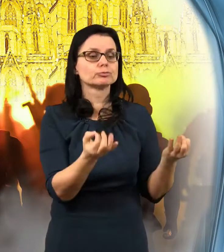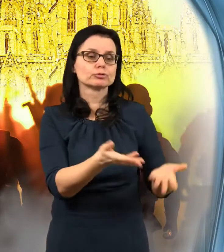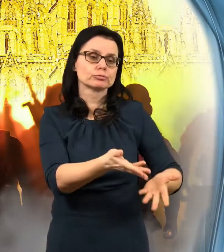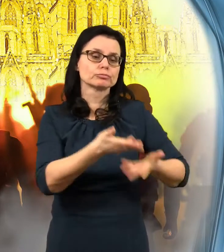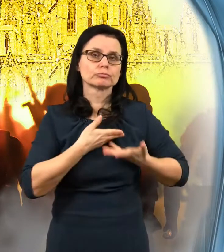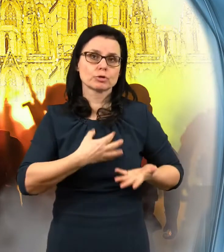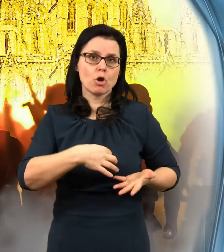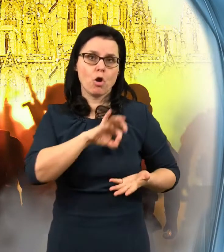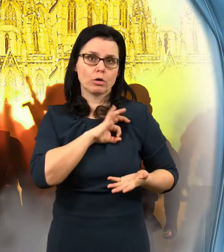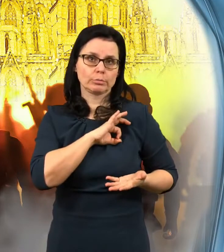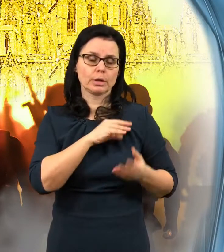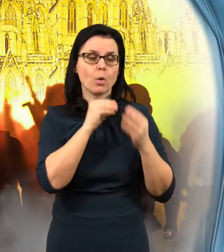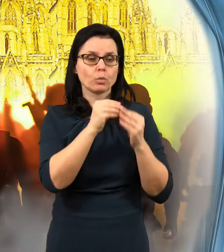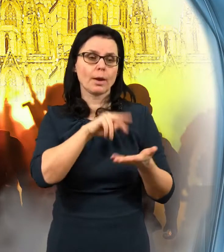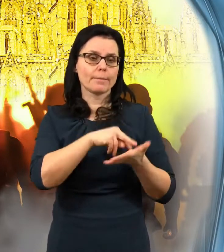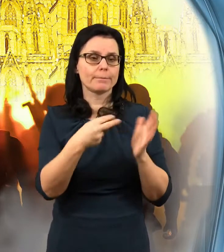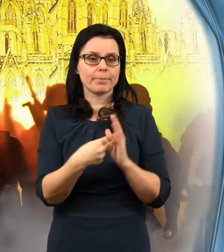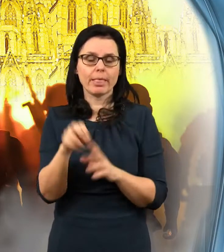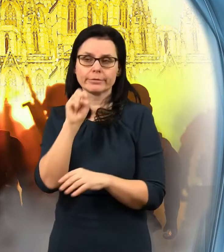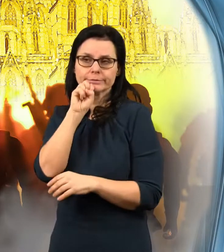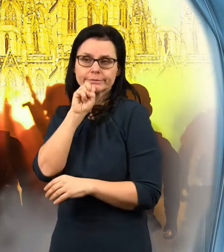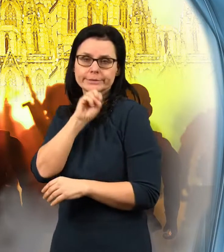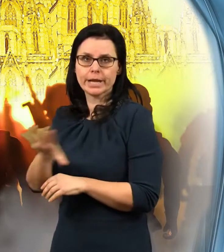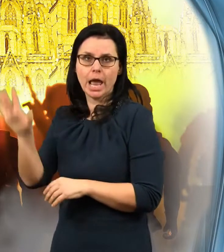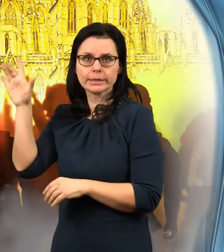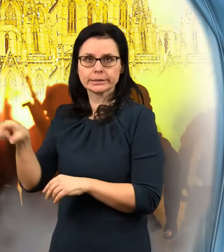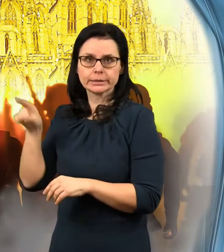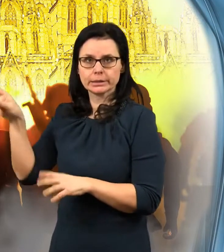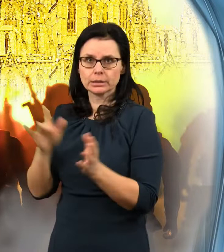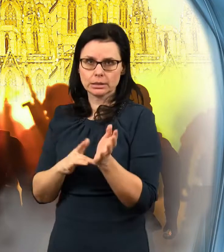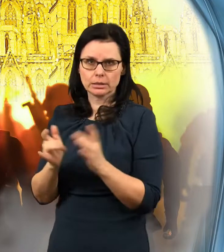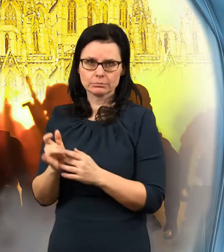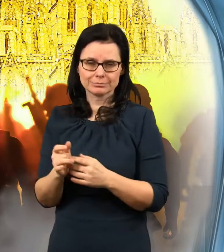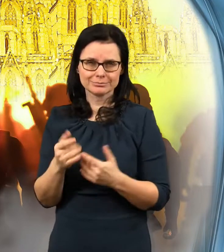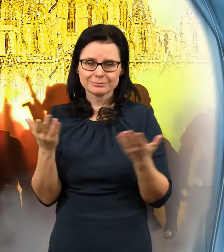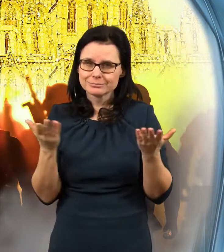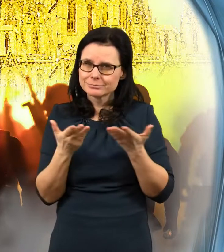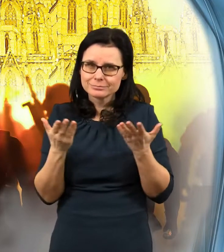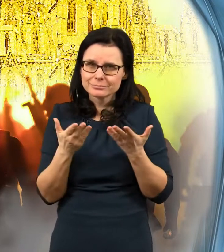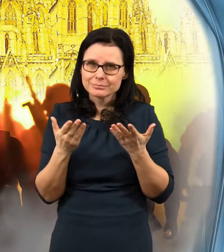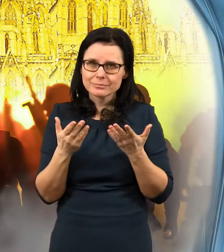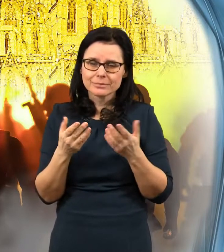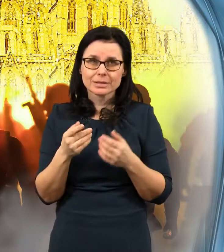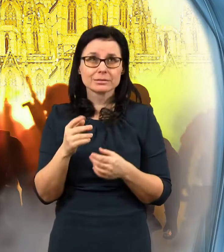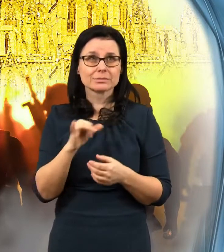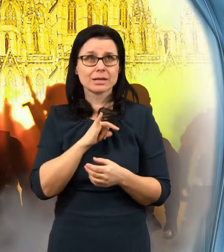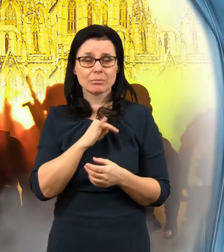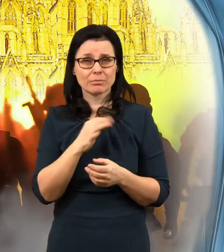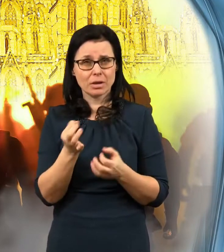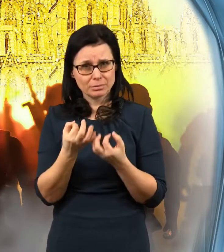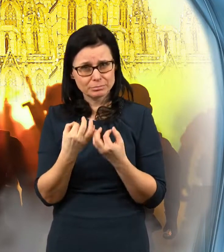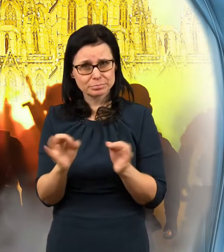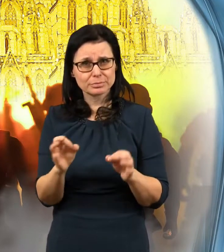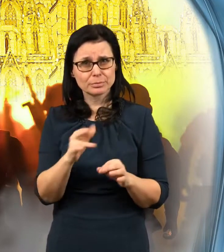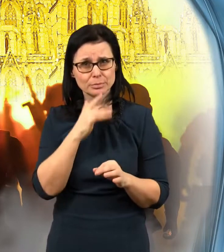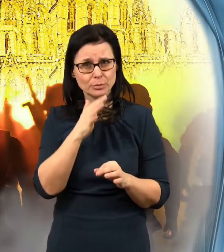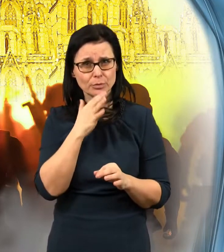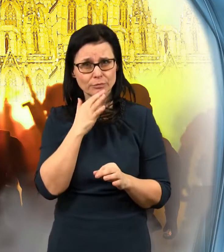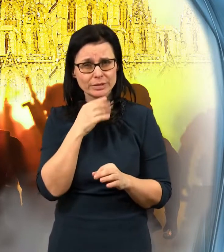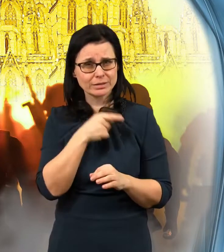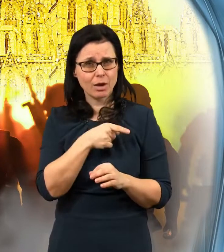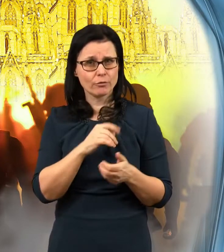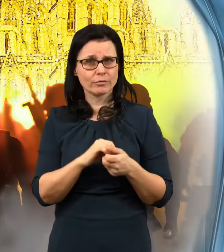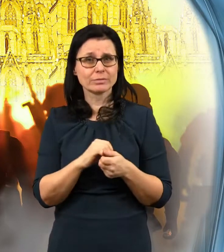já vám ho zradím. To je nepředstavitelné, že něco takového mohl vypustit z půst. Ale on to udělal.